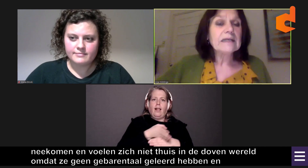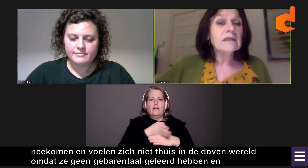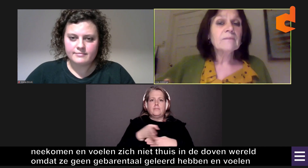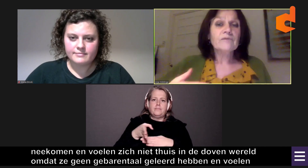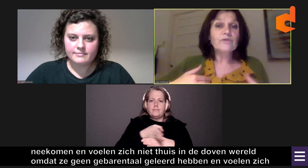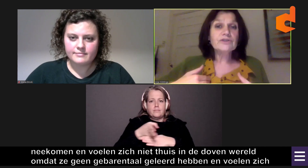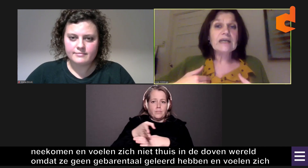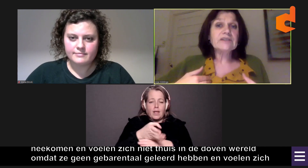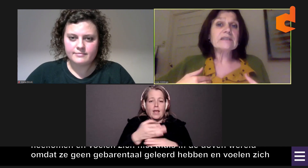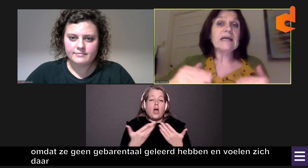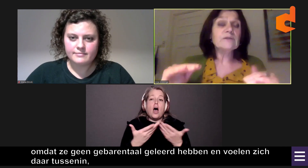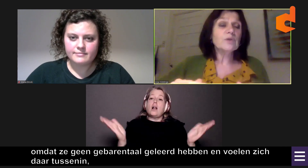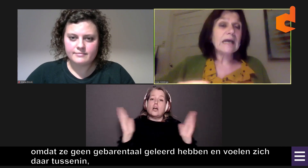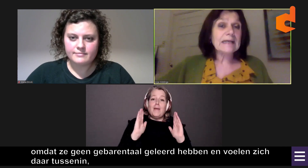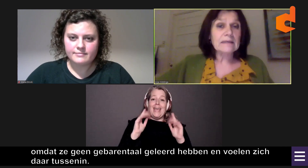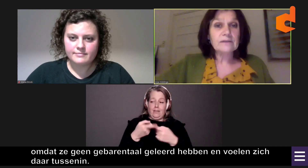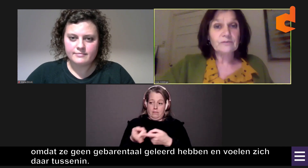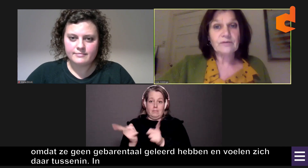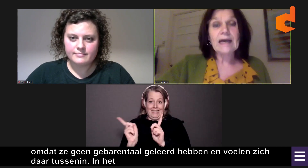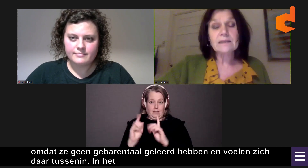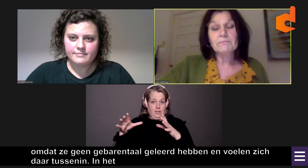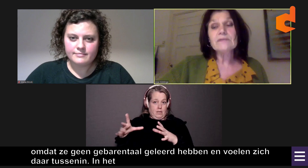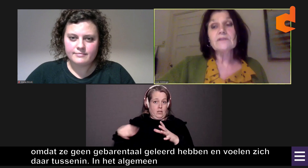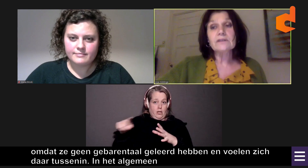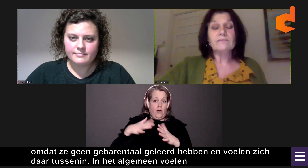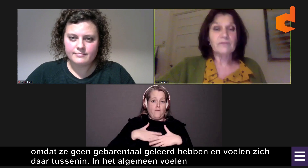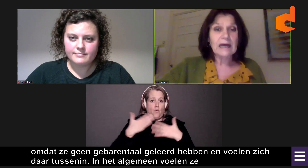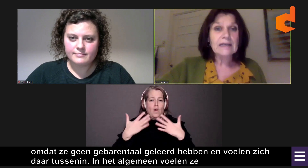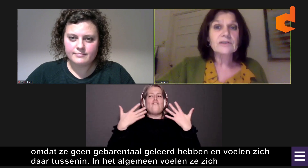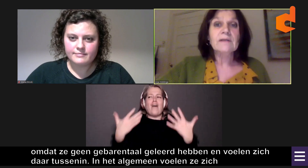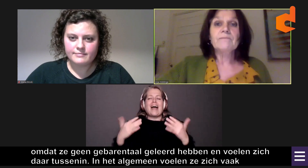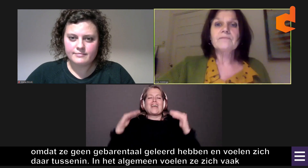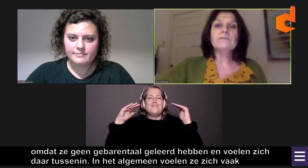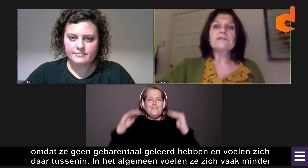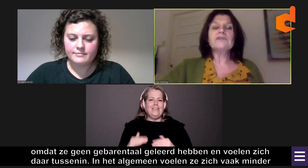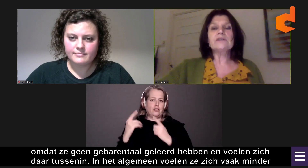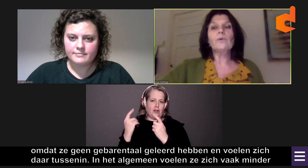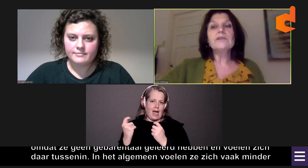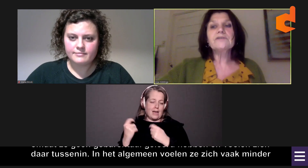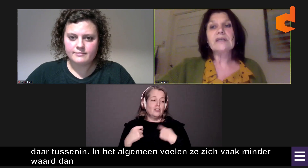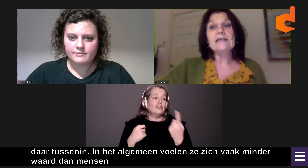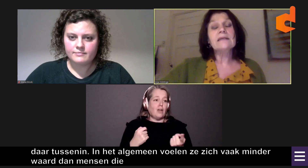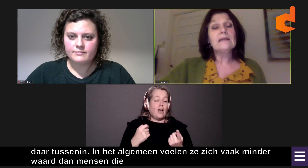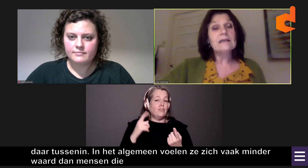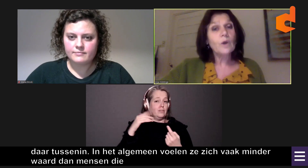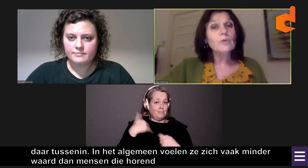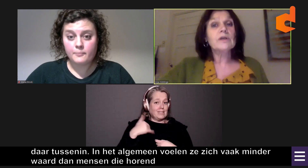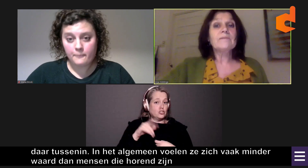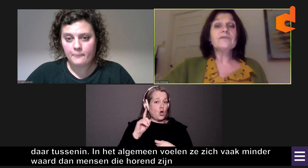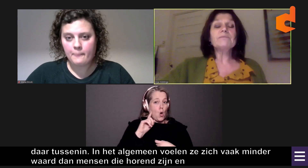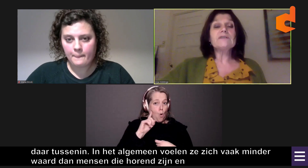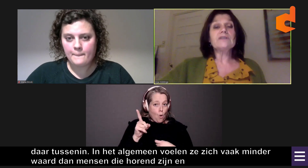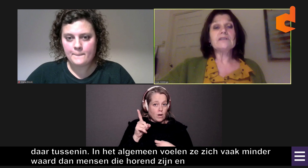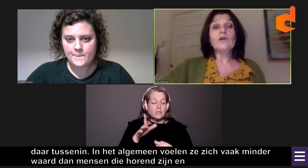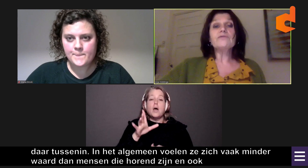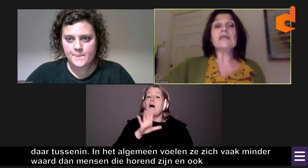algemeen voelen zij zich daardoor eigenlijk vaak minder waard dan mensen die horend zijn en ook